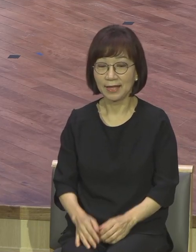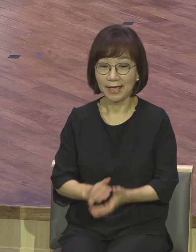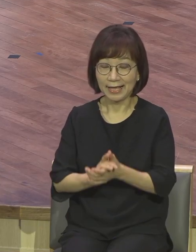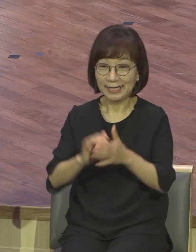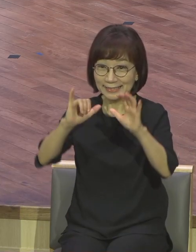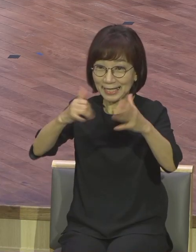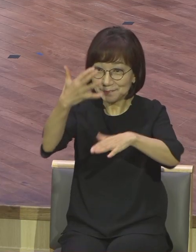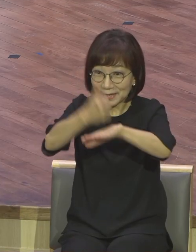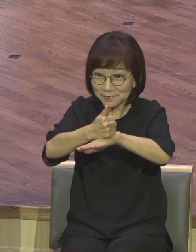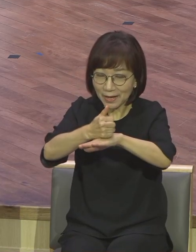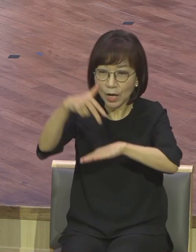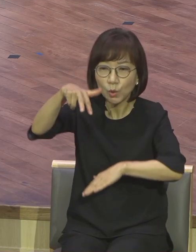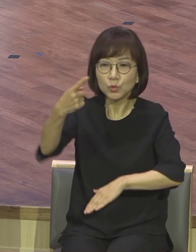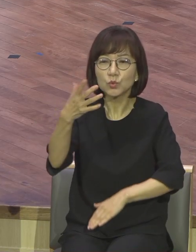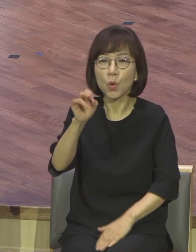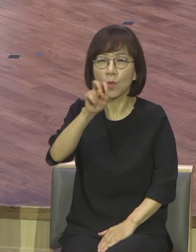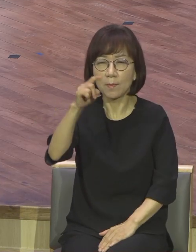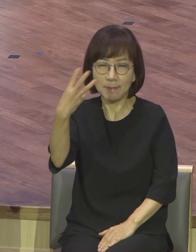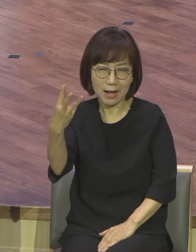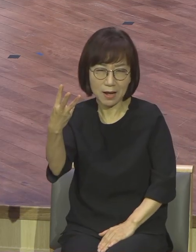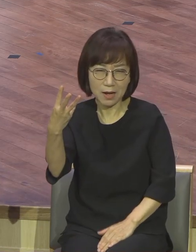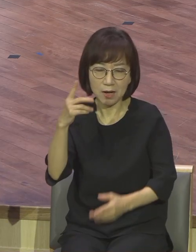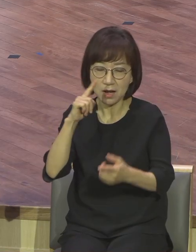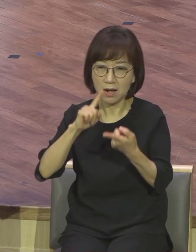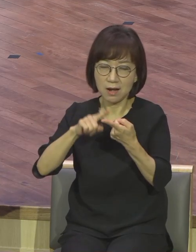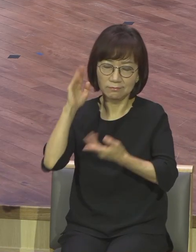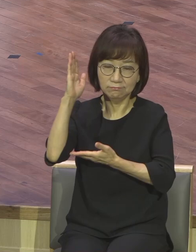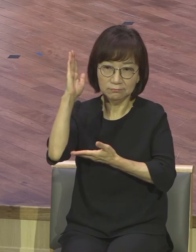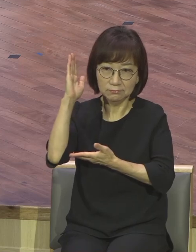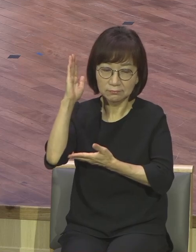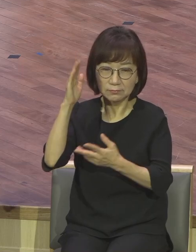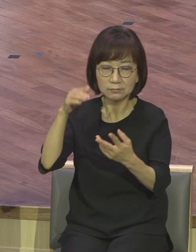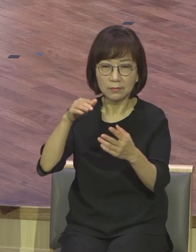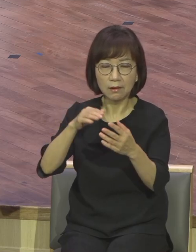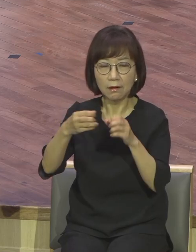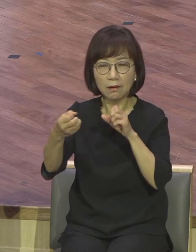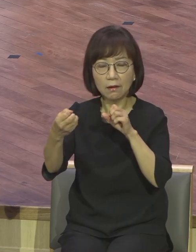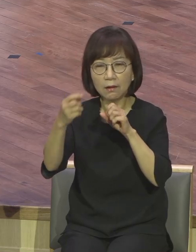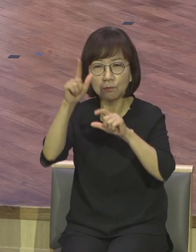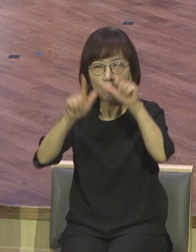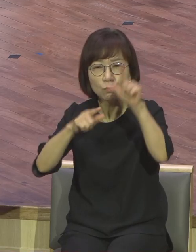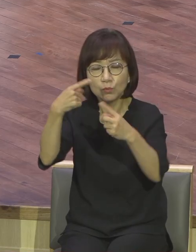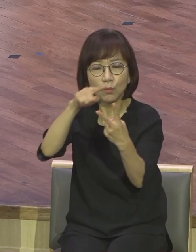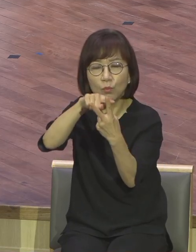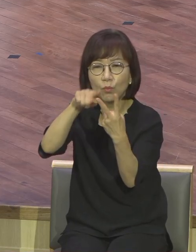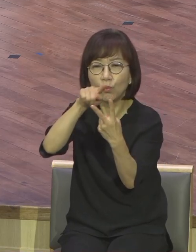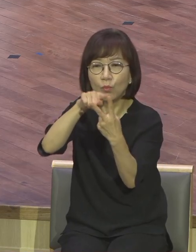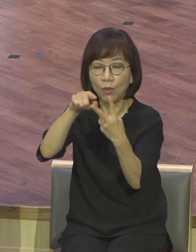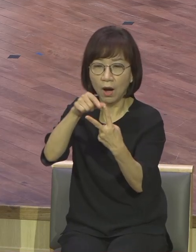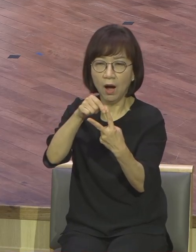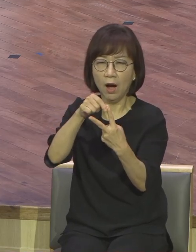나타납니다. 두려움, 무서움, 그런 속에 잡히는 사람이 있는가 하면